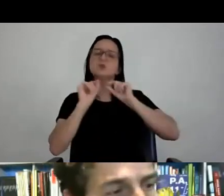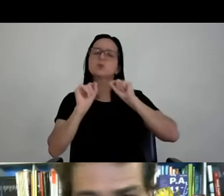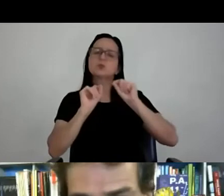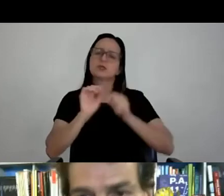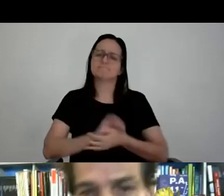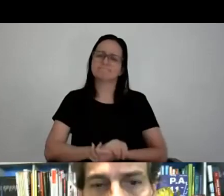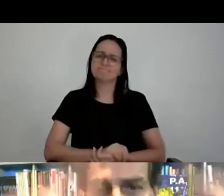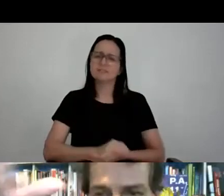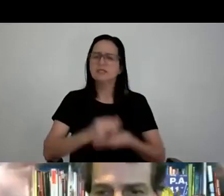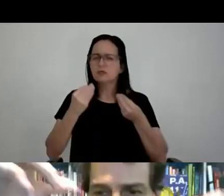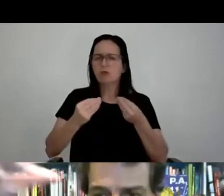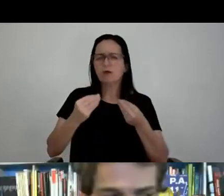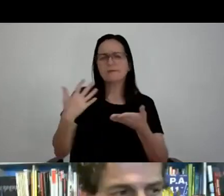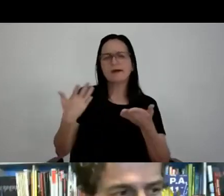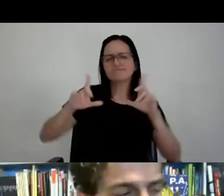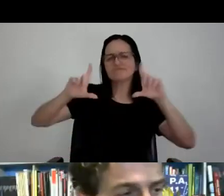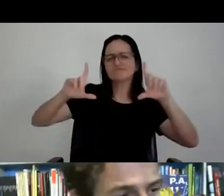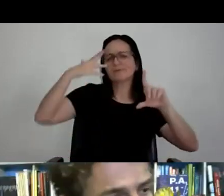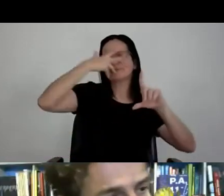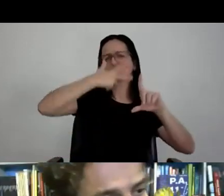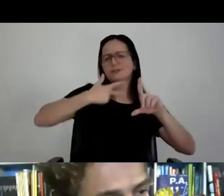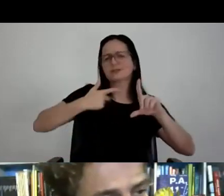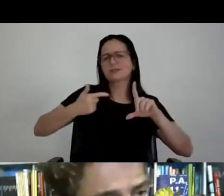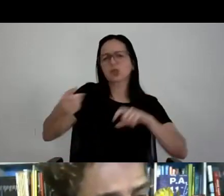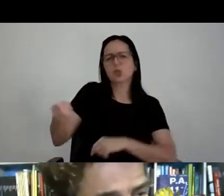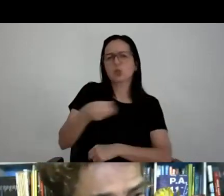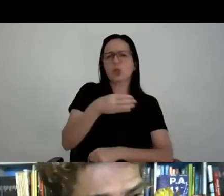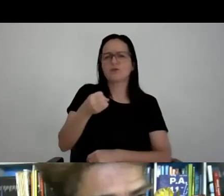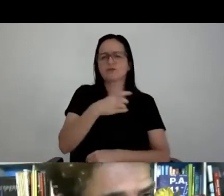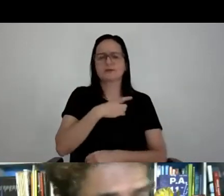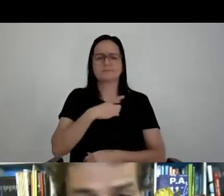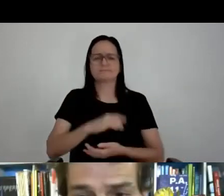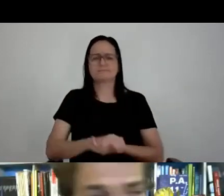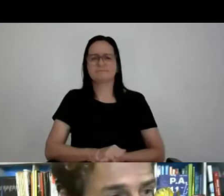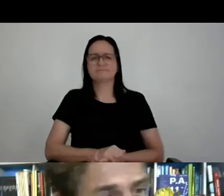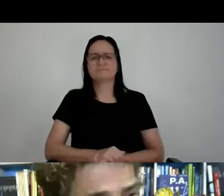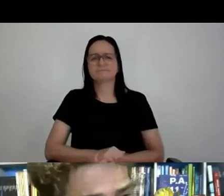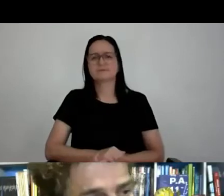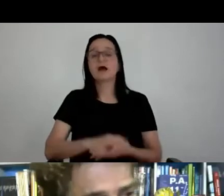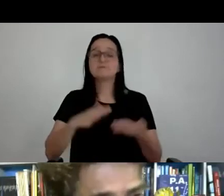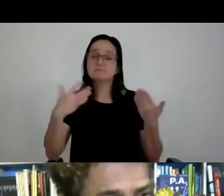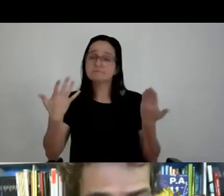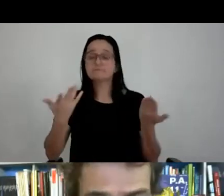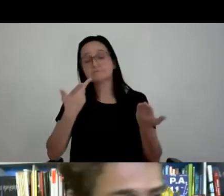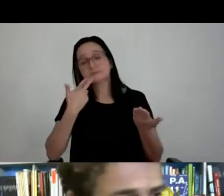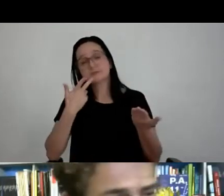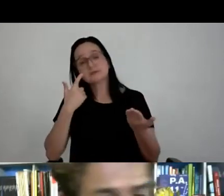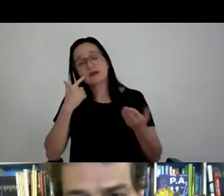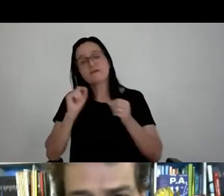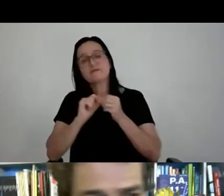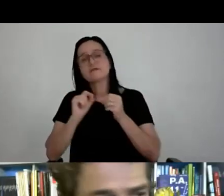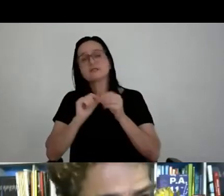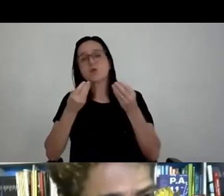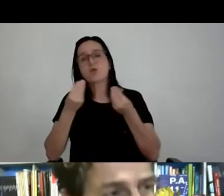a gente dá uma imagem moderna, digna, criativa? E aí a gente pegou e falou assim, vamos fazer uma capa para isso, não adianta